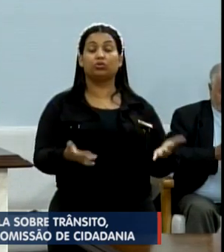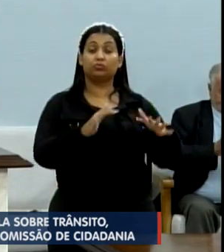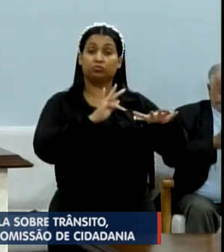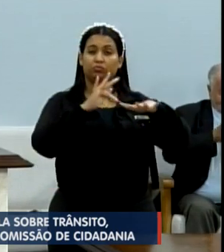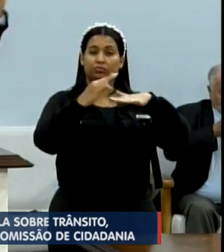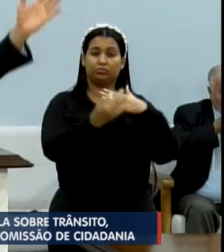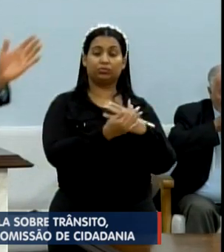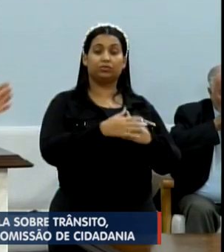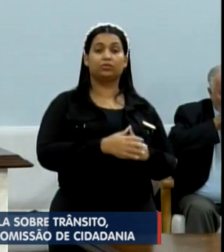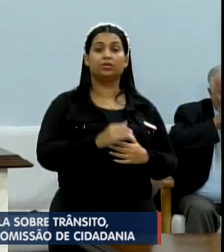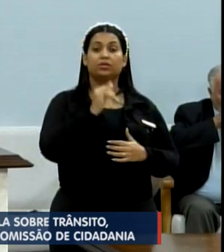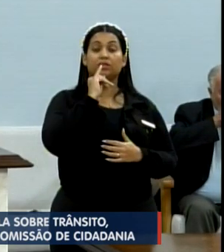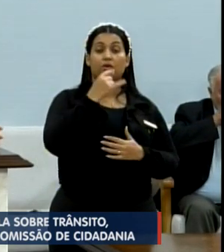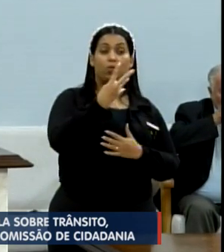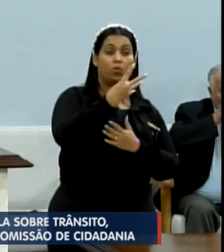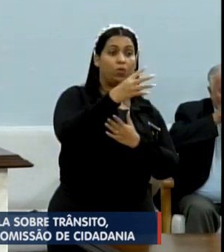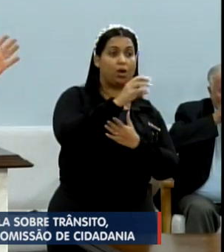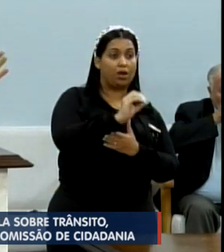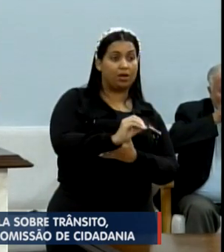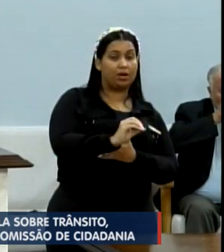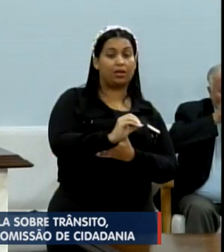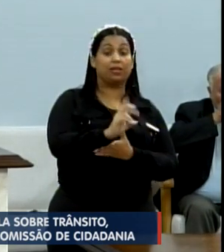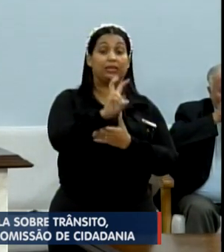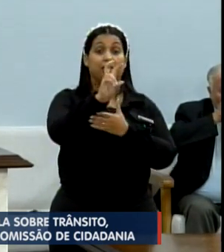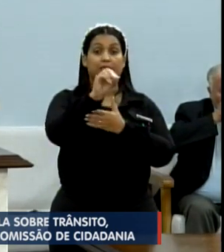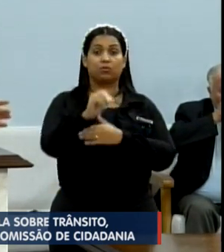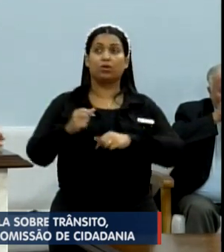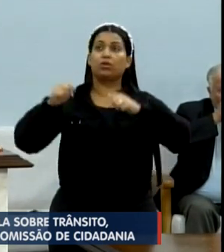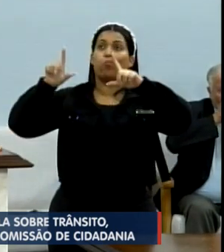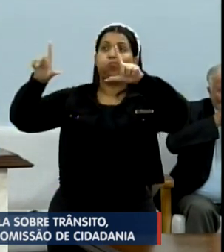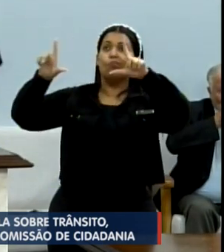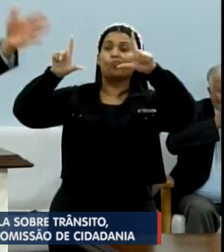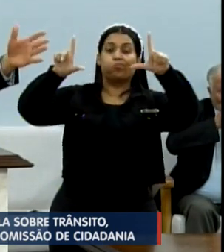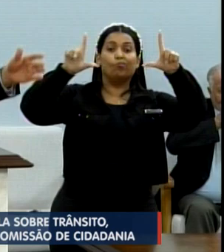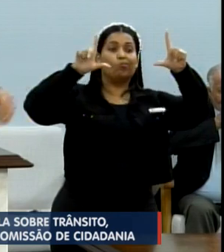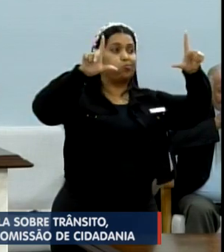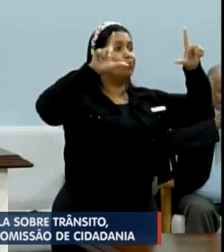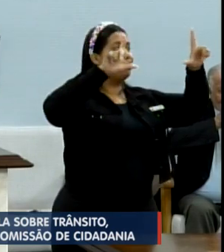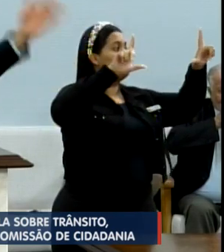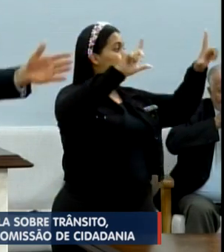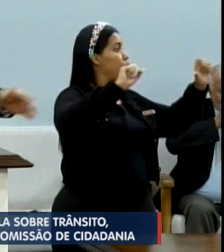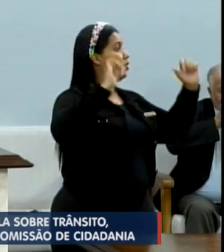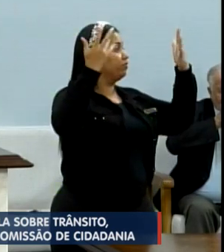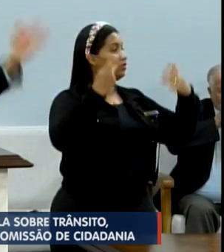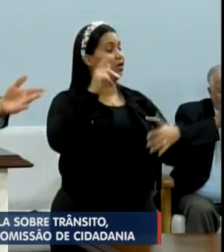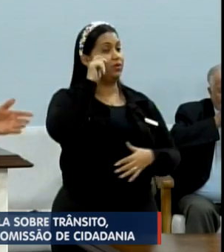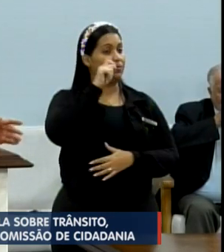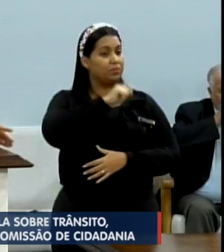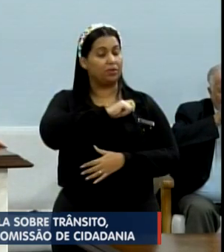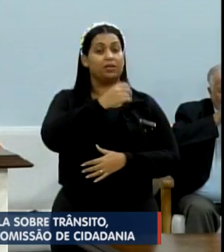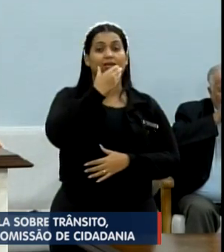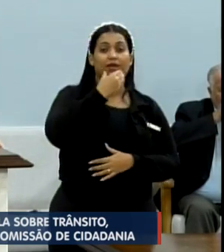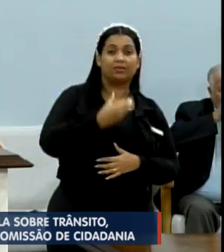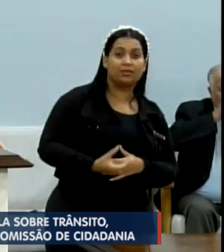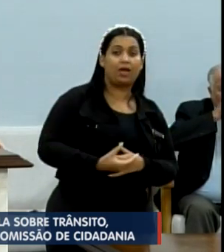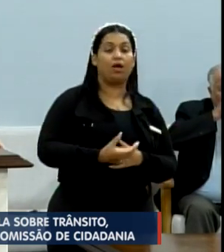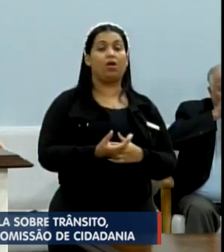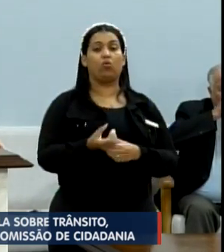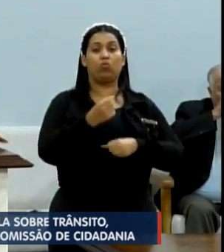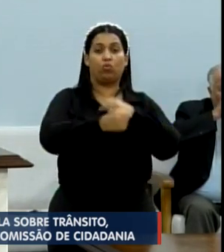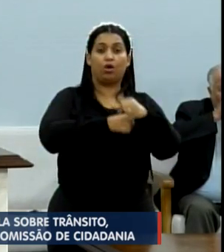Coloca 40, 50 outdoor cada vez que tem um evento aí, aniversário da cidade, Natal, Ano Novo.